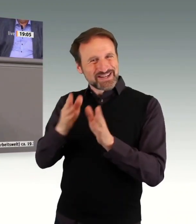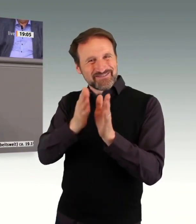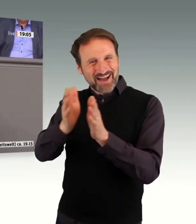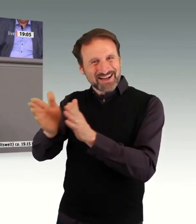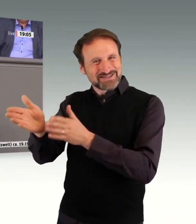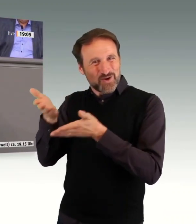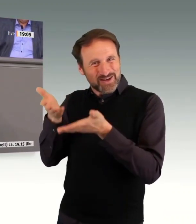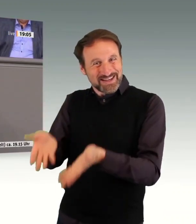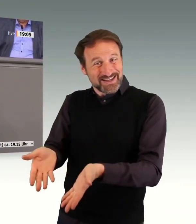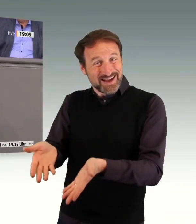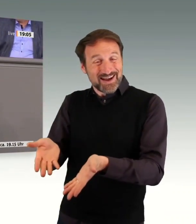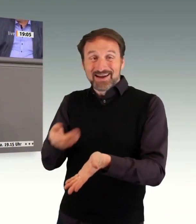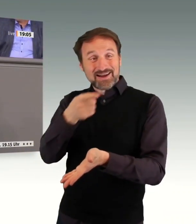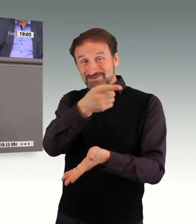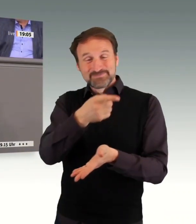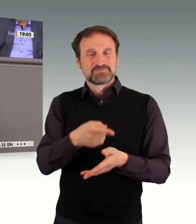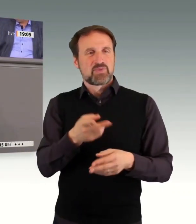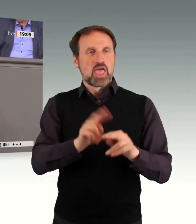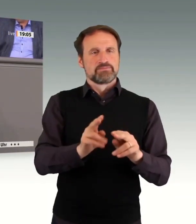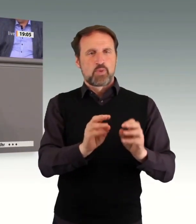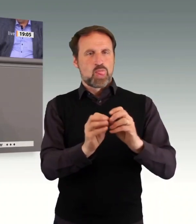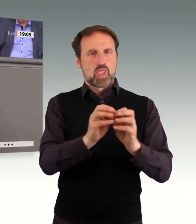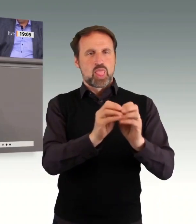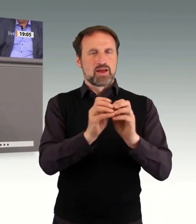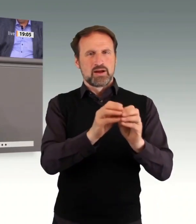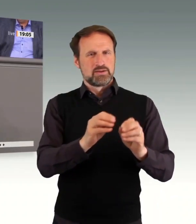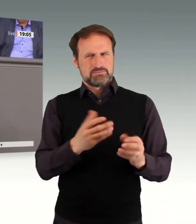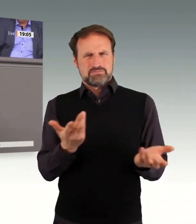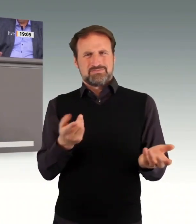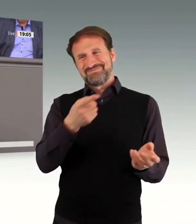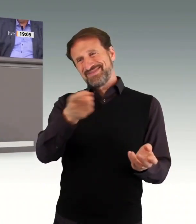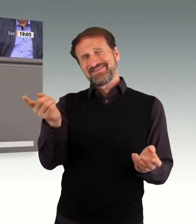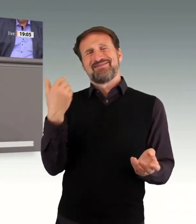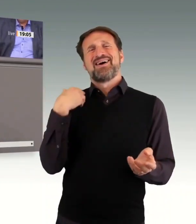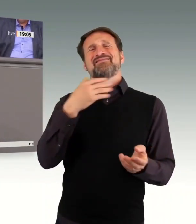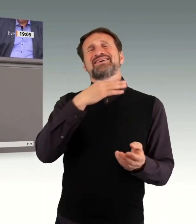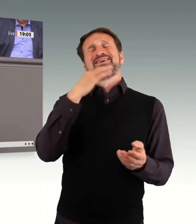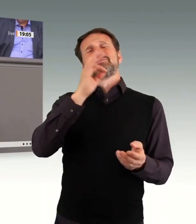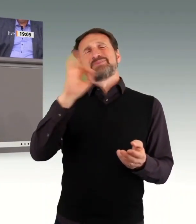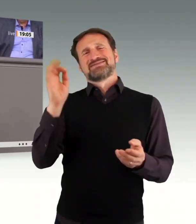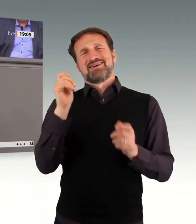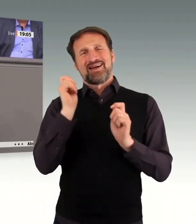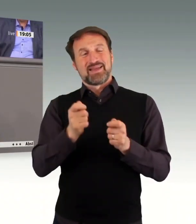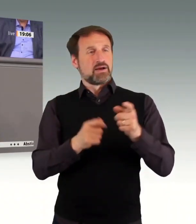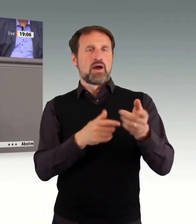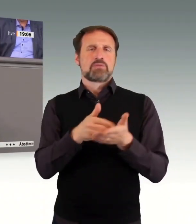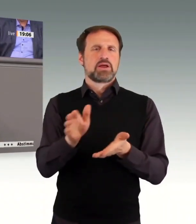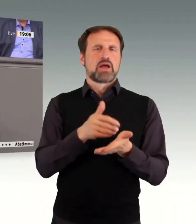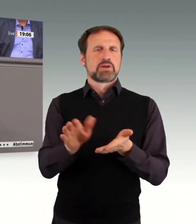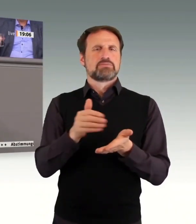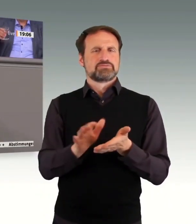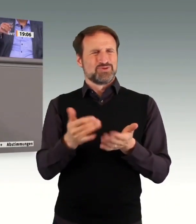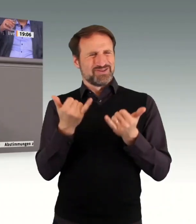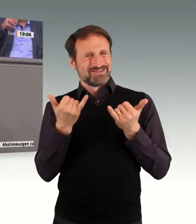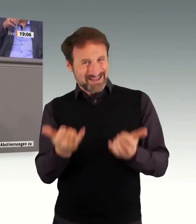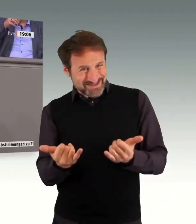jetzt vorgelegte Flickschusterei greift unserer Meinung nach deutlich zu kurz. Und insbesondere warum erst jetzt